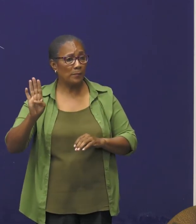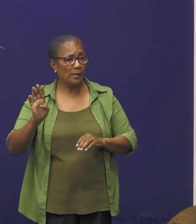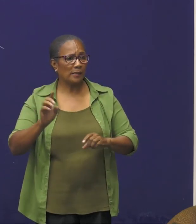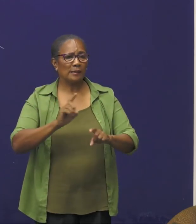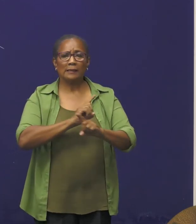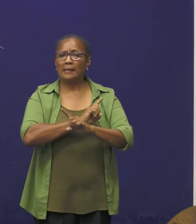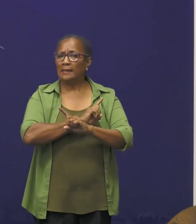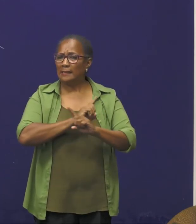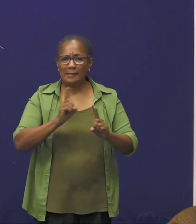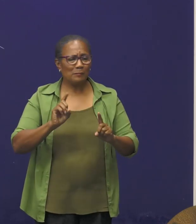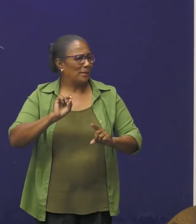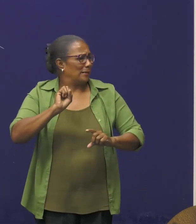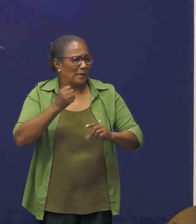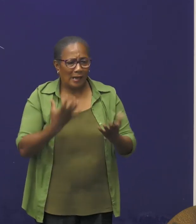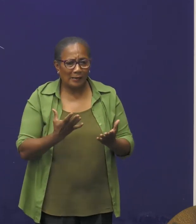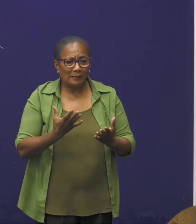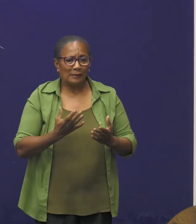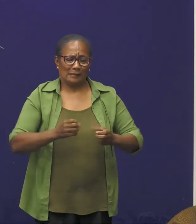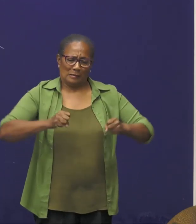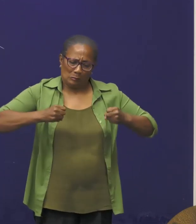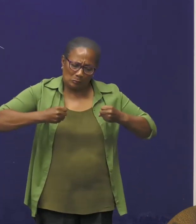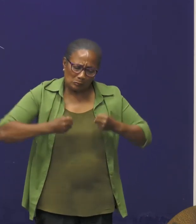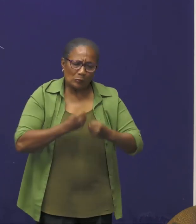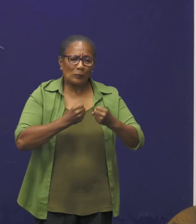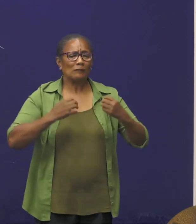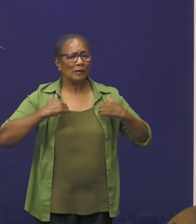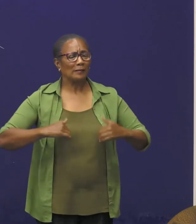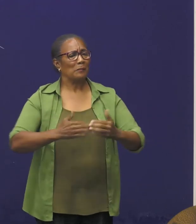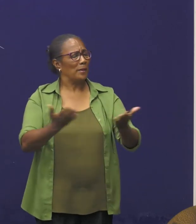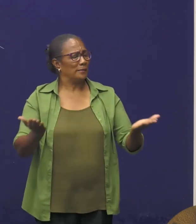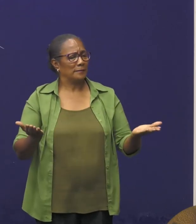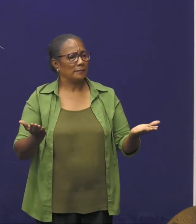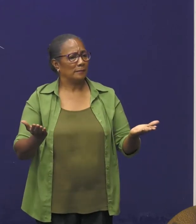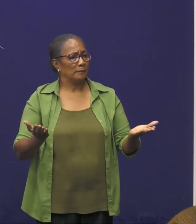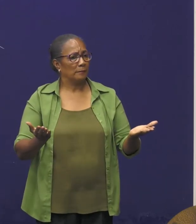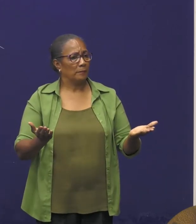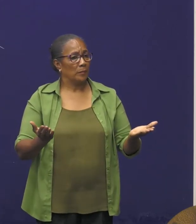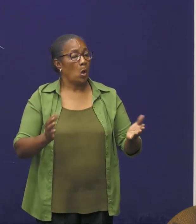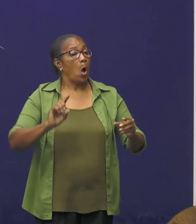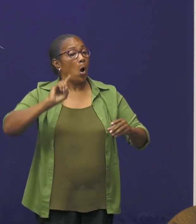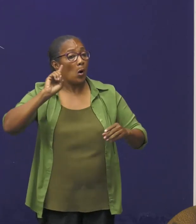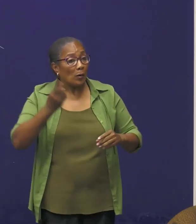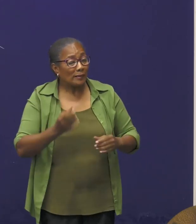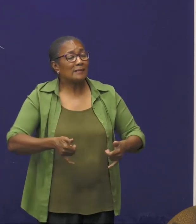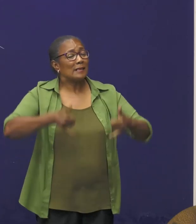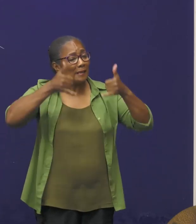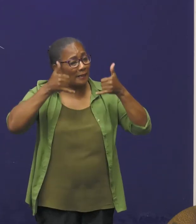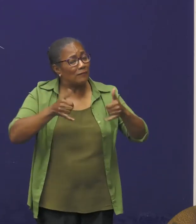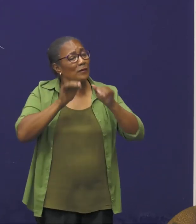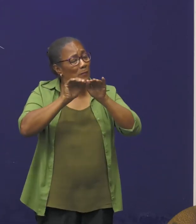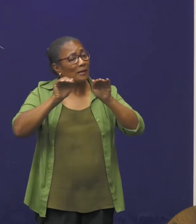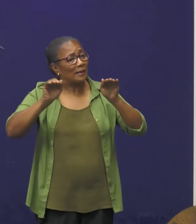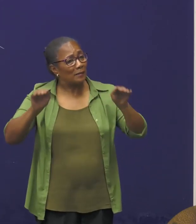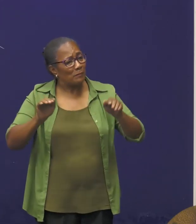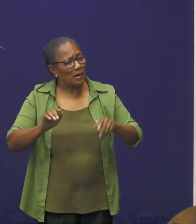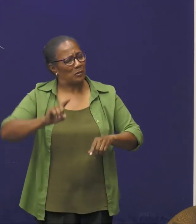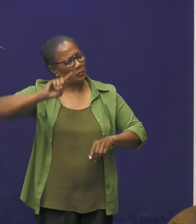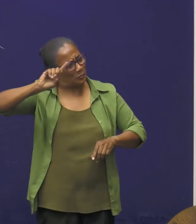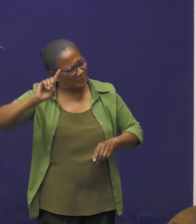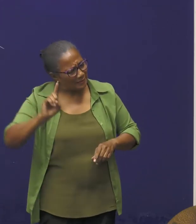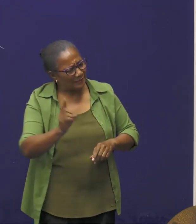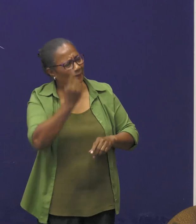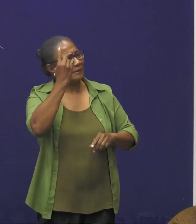meer opgewassen is tegen de druk van de burger. Onlangs de vele bekendmaking is er nog steeds